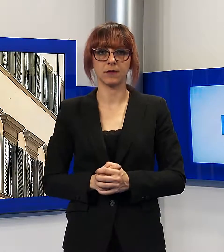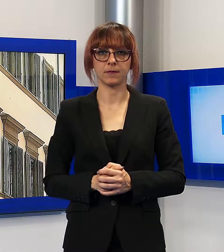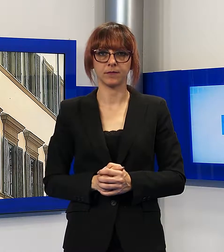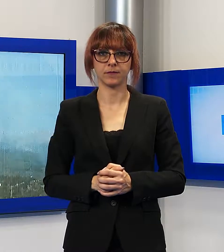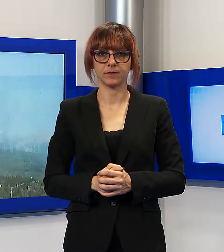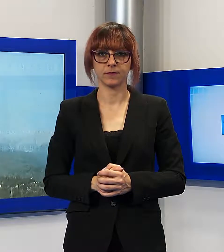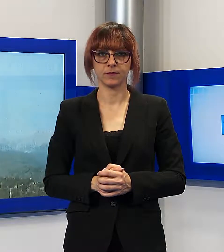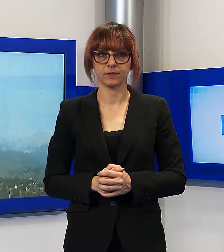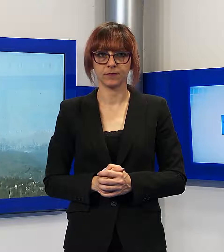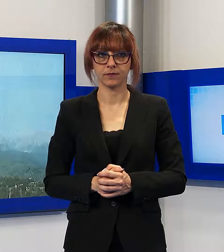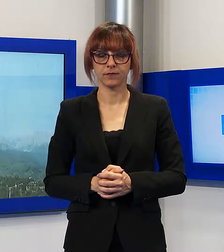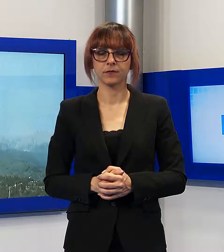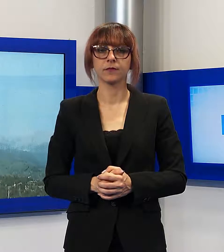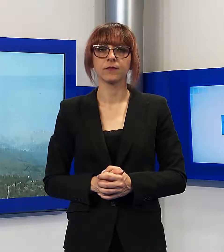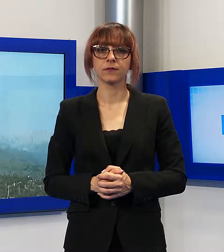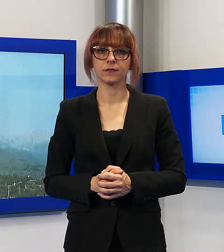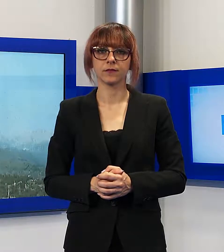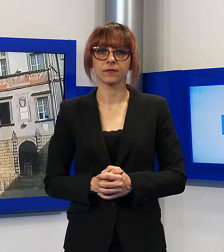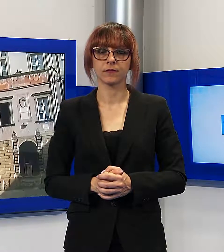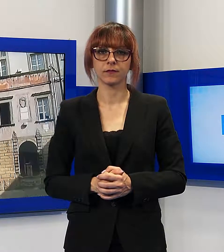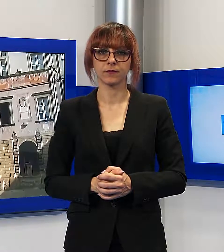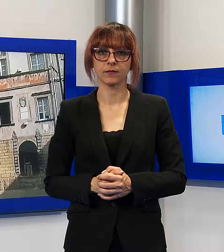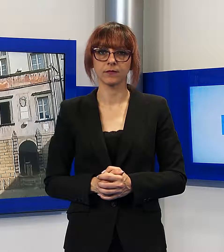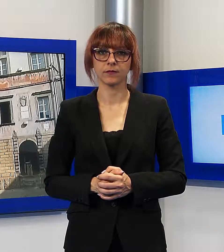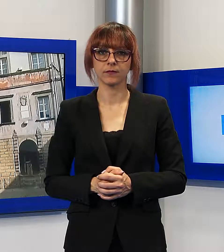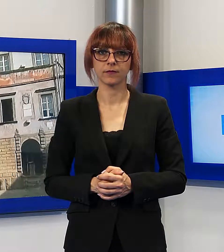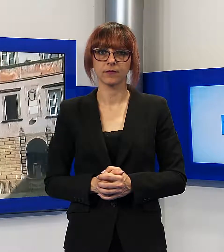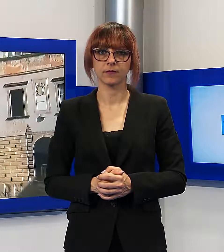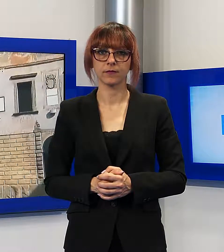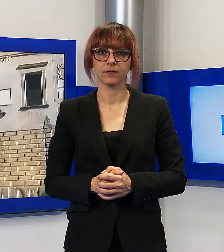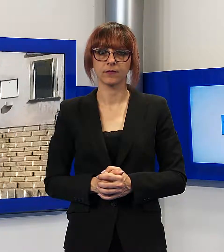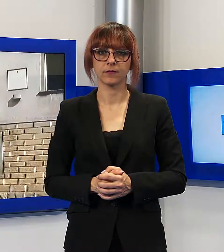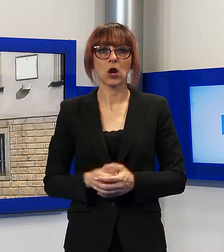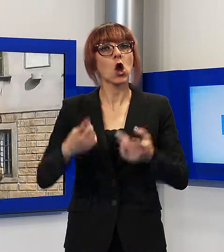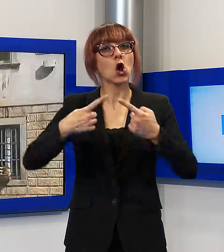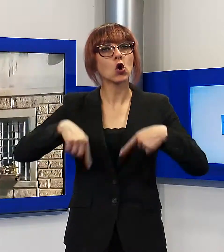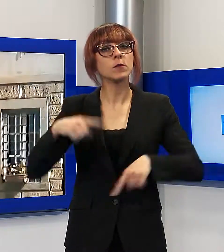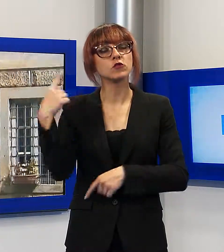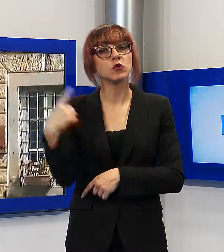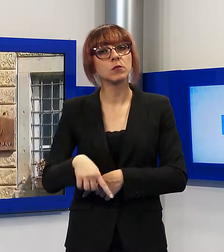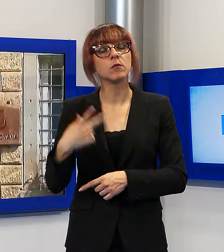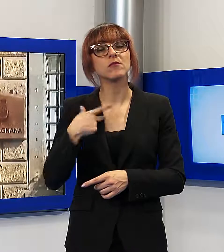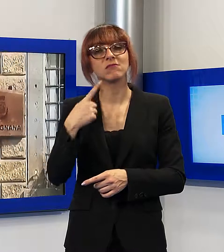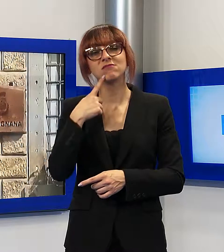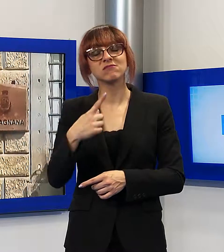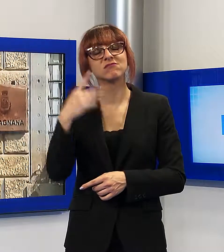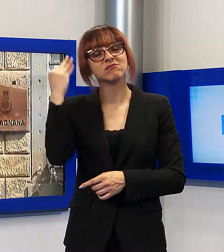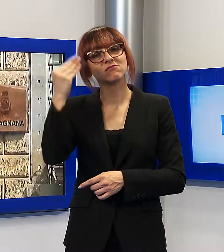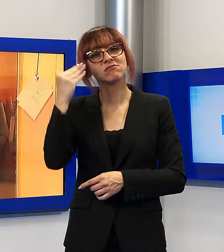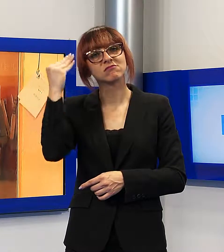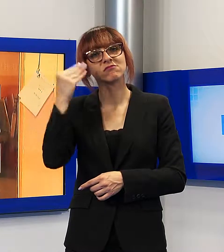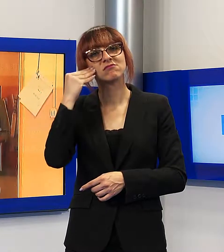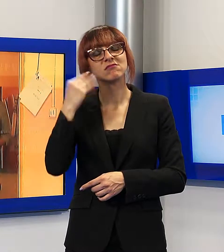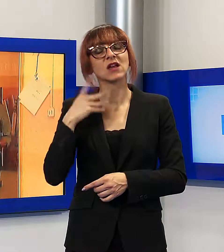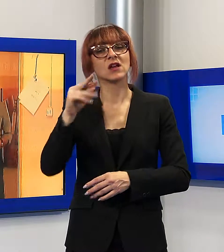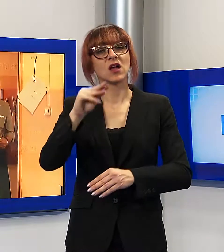per fusione dei comuni di Castiglione e Garfagnana e Villa Collemandina. In Commissione è stato preso in considerazione l'esito del